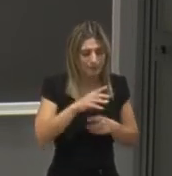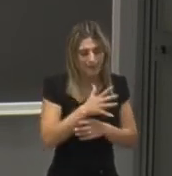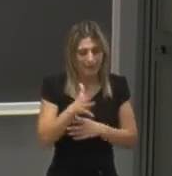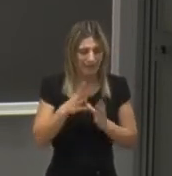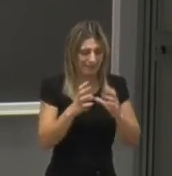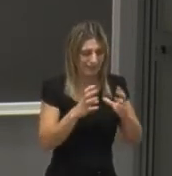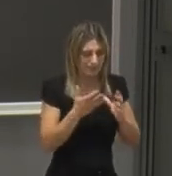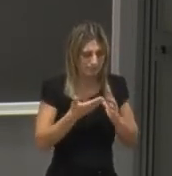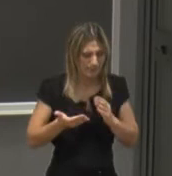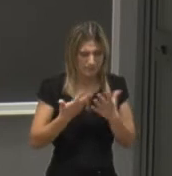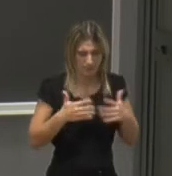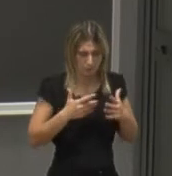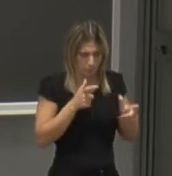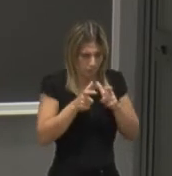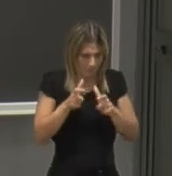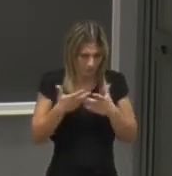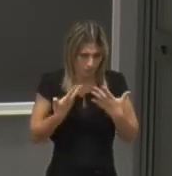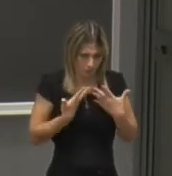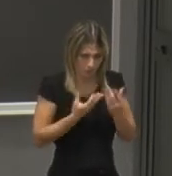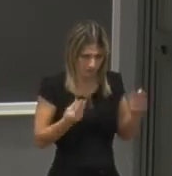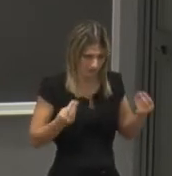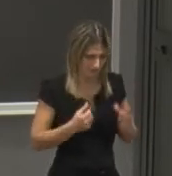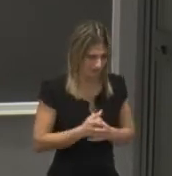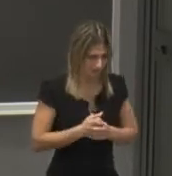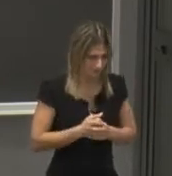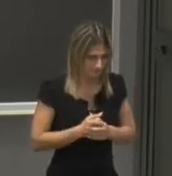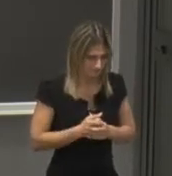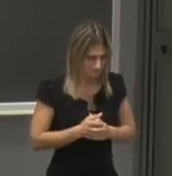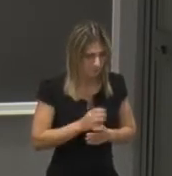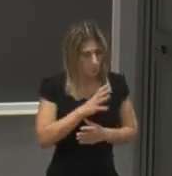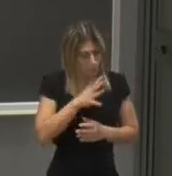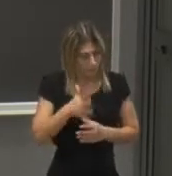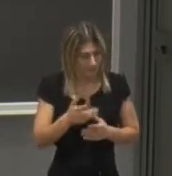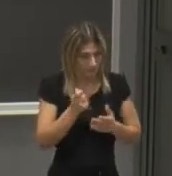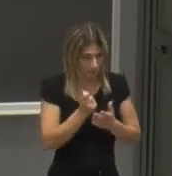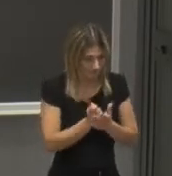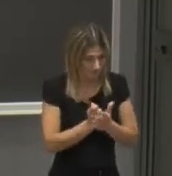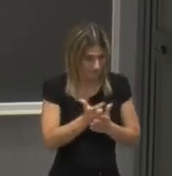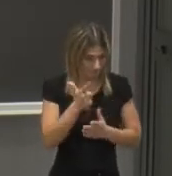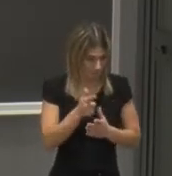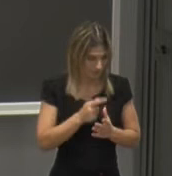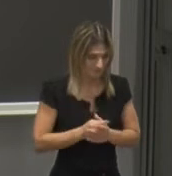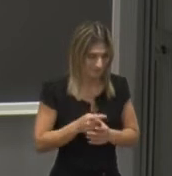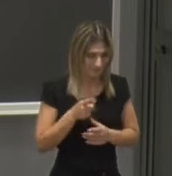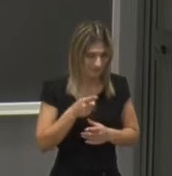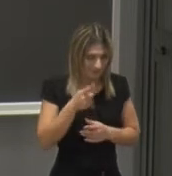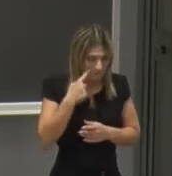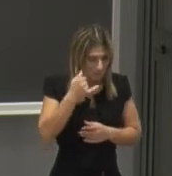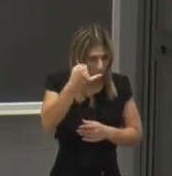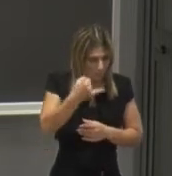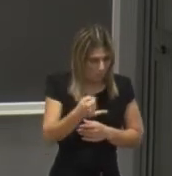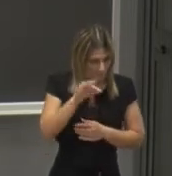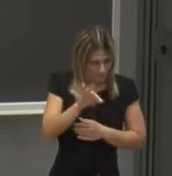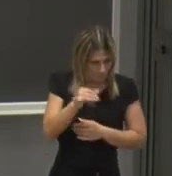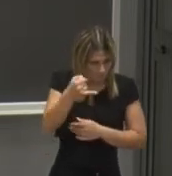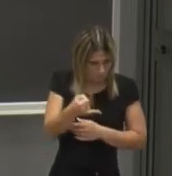centinaia di imprese come capite bene Public Engagement è un'altra questione importante un termine forse un po' misterioso